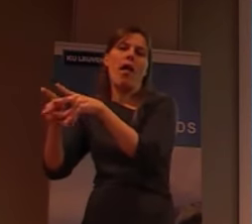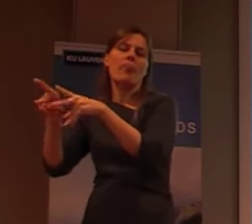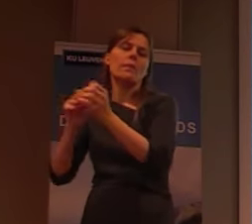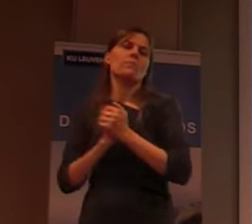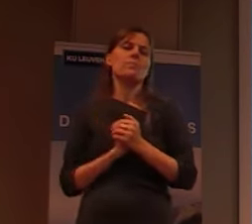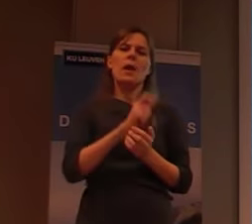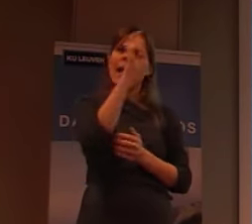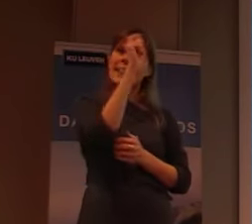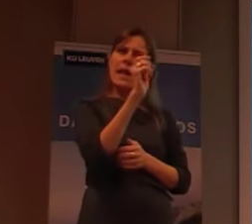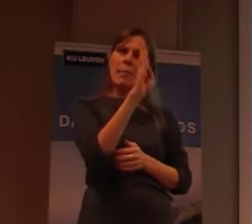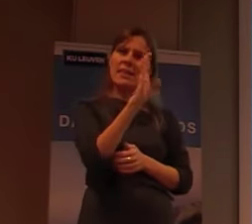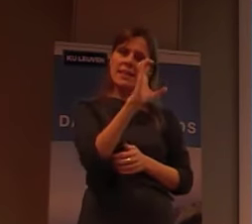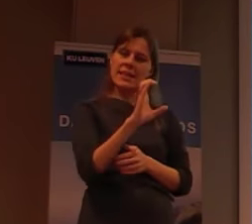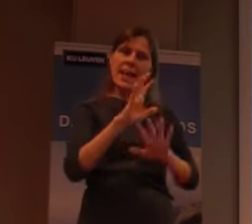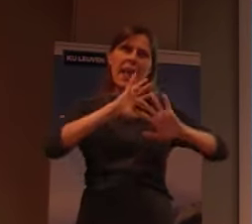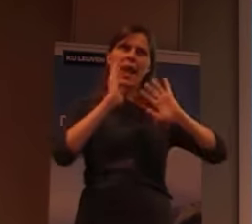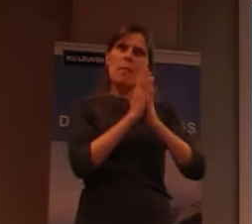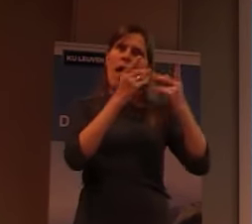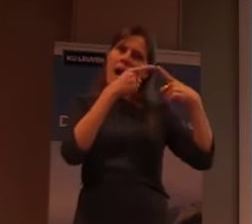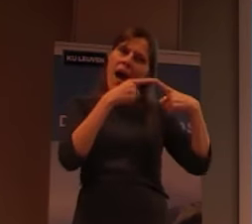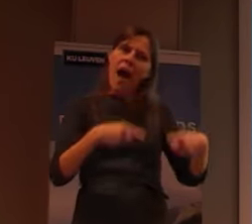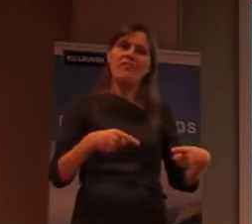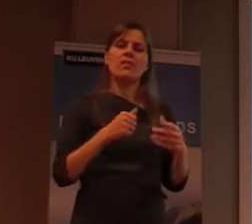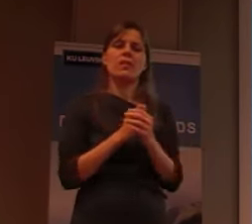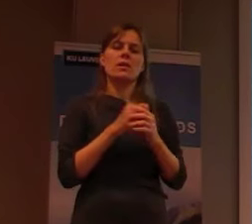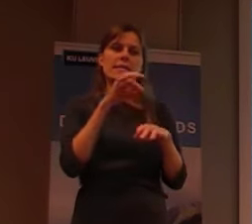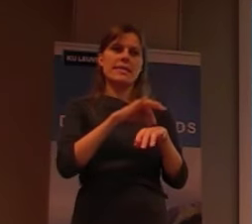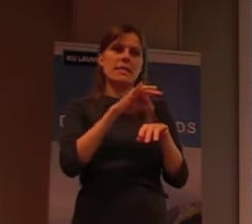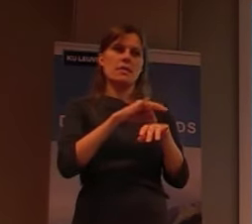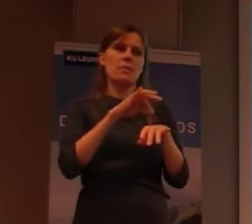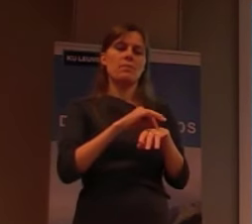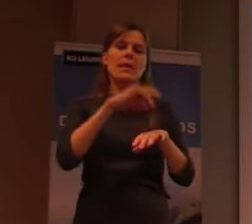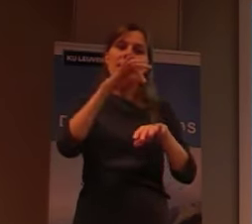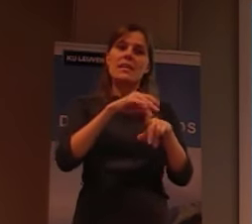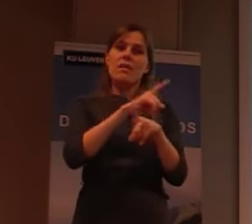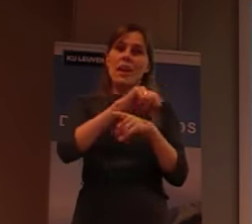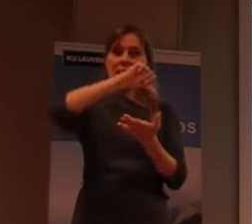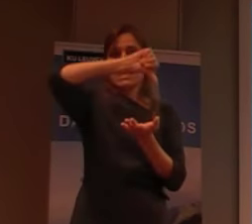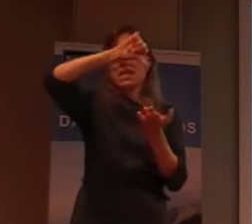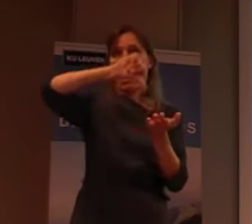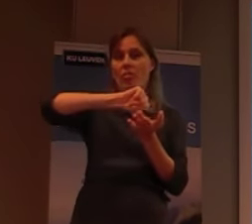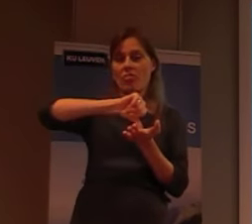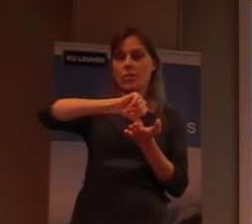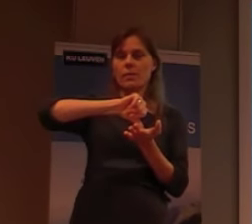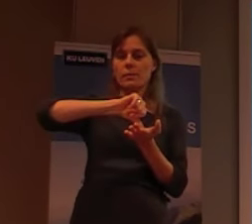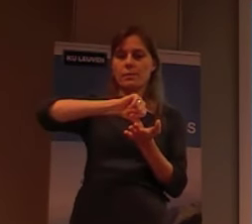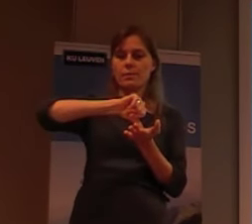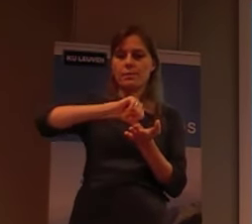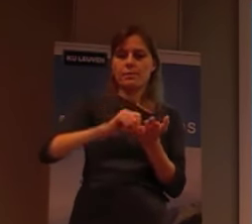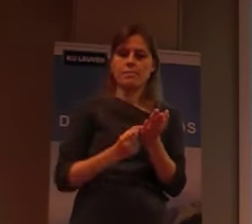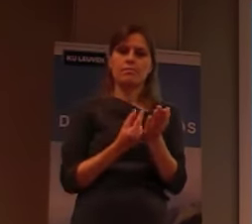Tuberculose, is een heel andere ziekte. Tuberculose, is eigenlijk een ziekte, van de stad. Je ziet dat,